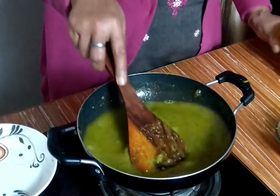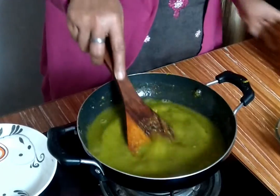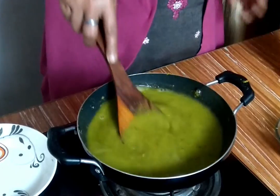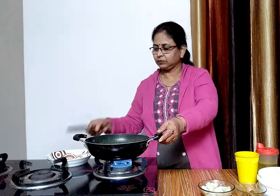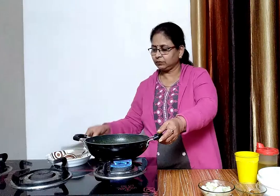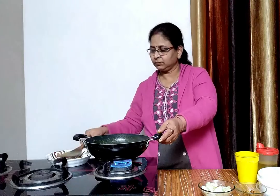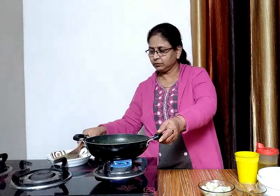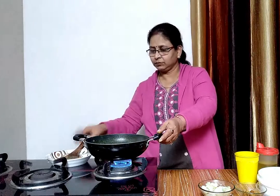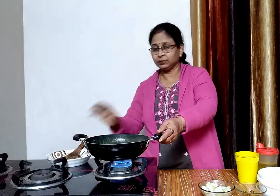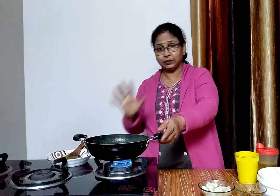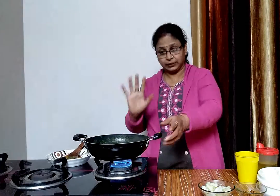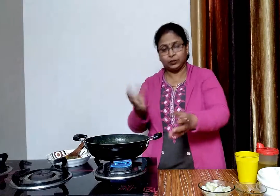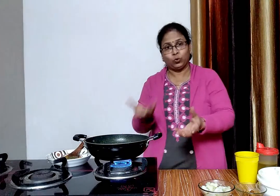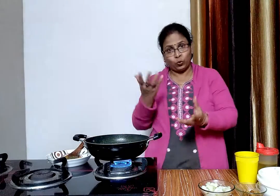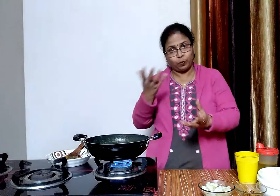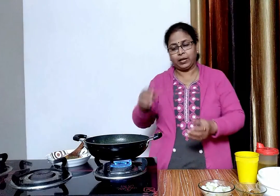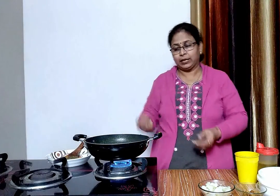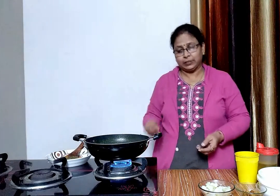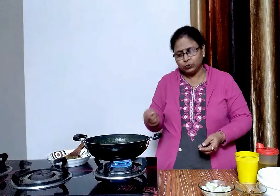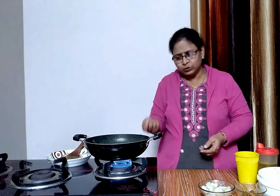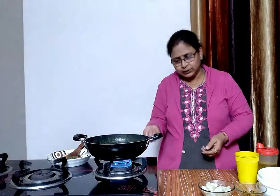और तेज केस करके उबाल लेंगे